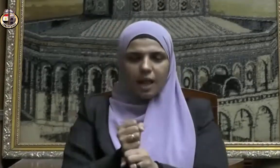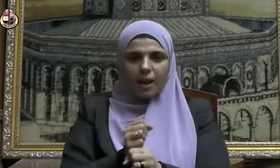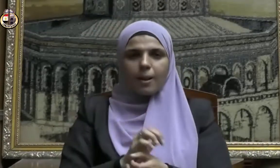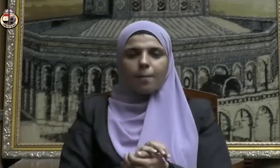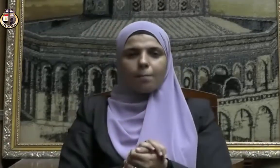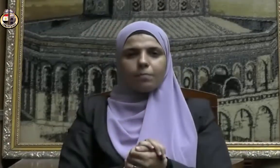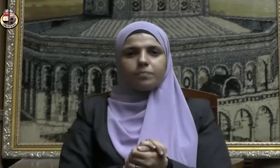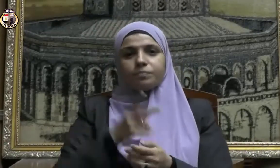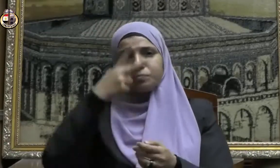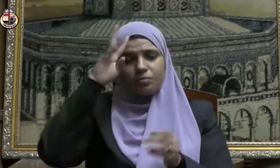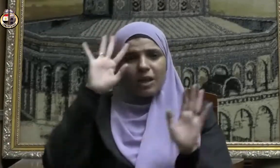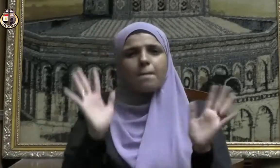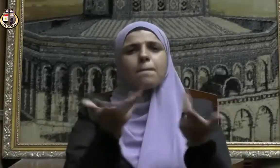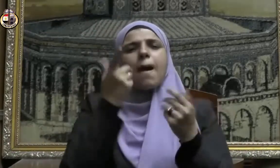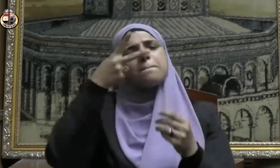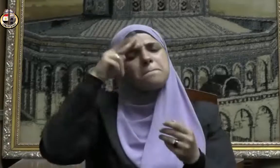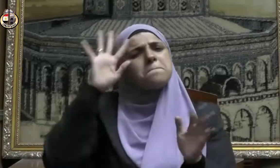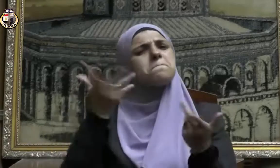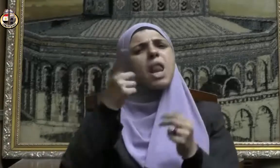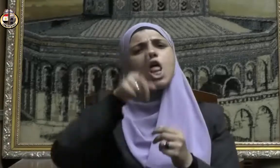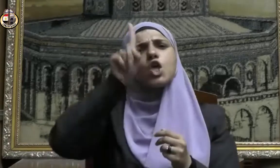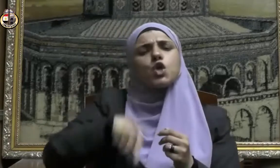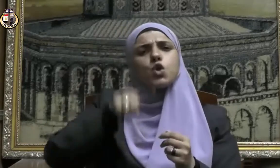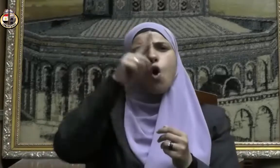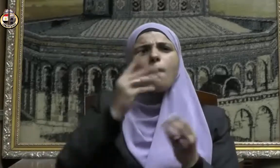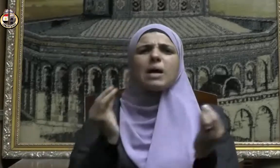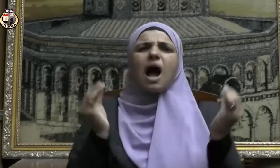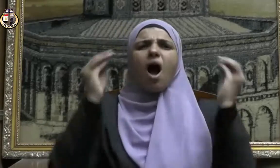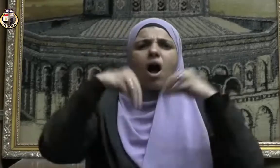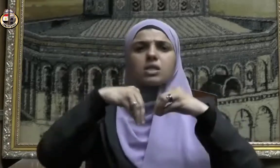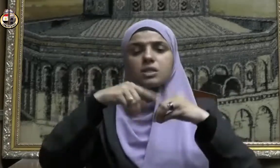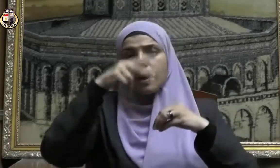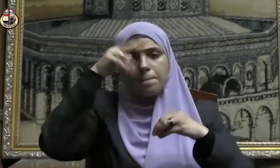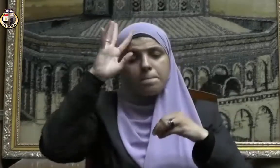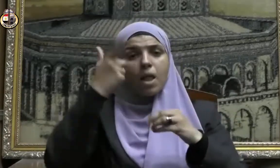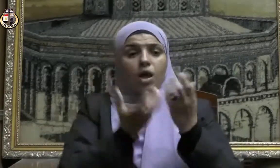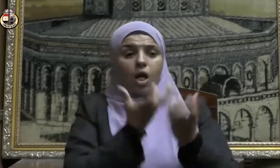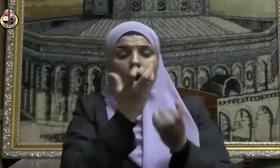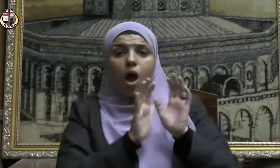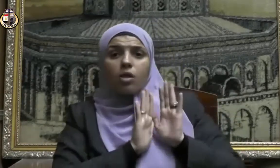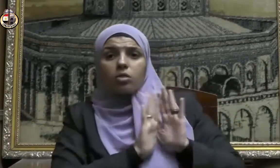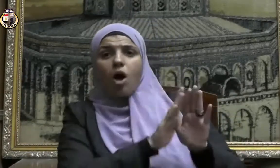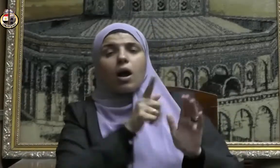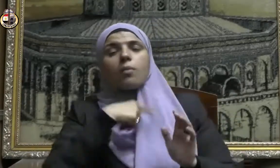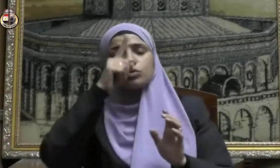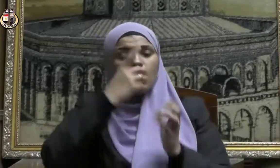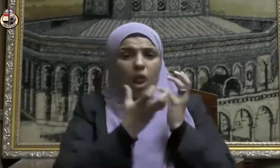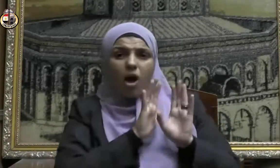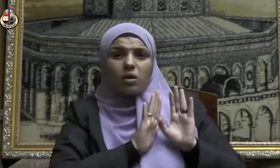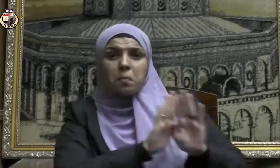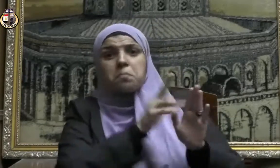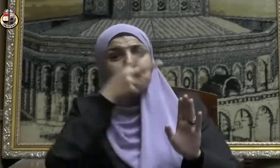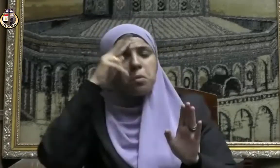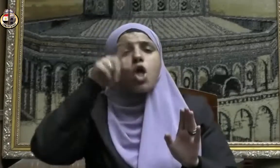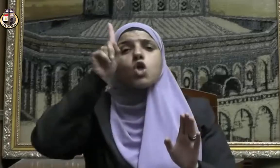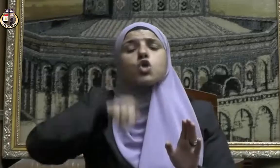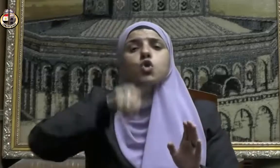ما من يوم أكثر من أن يعتق الله فيه عبدا من النار من يوم